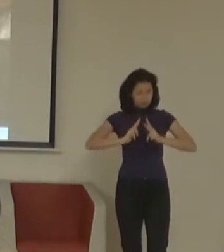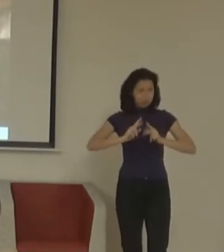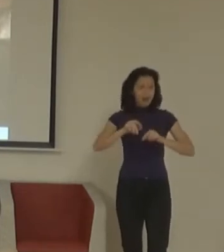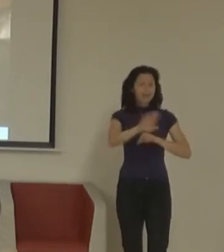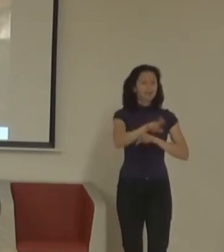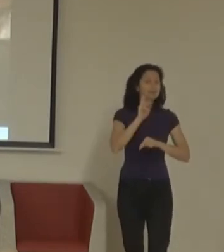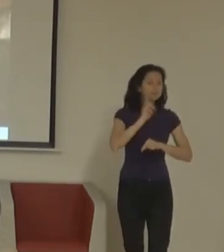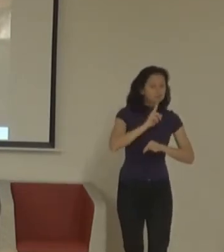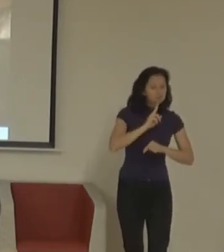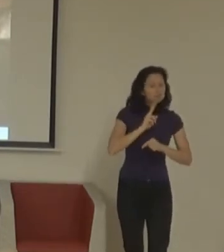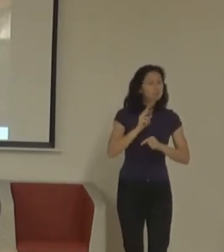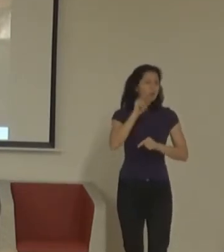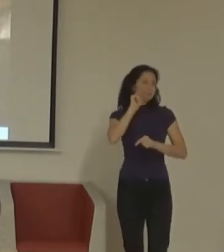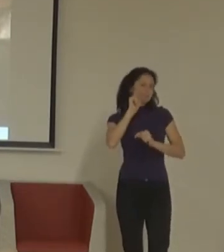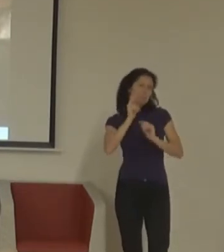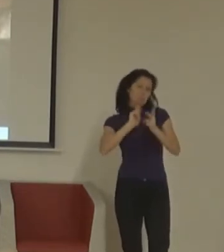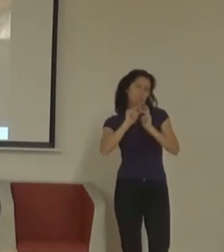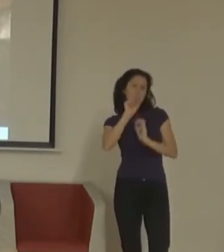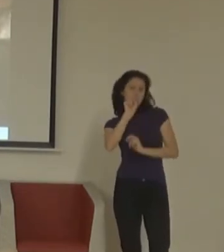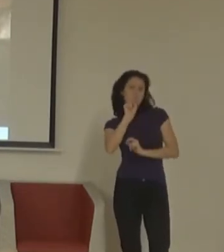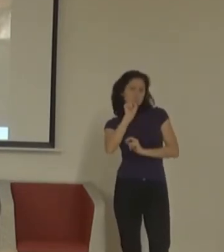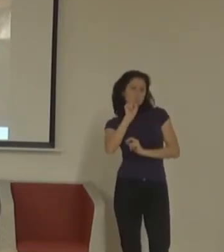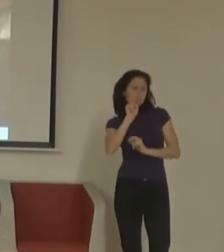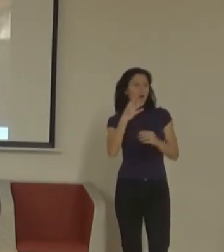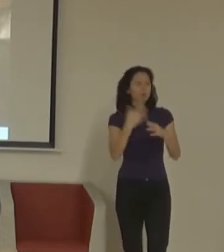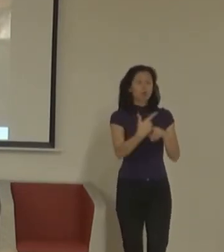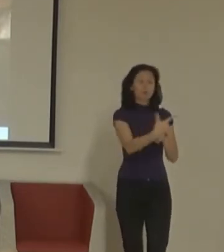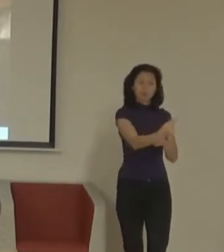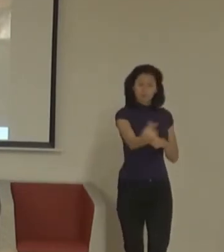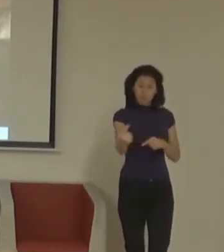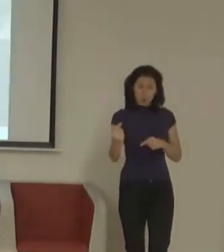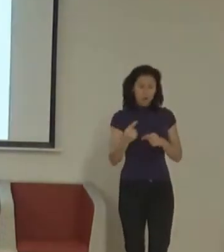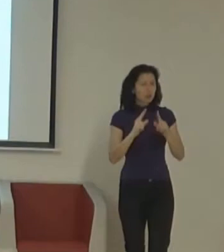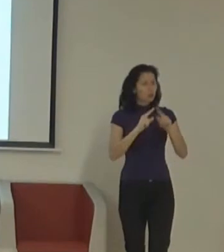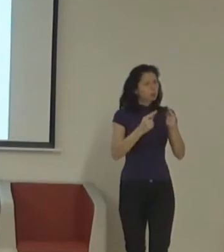hrozně hezky funguje, protože spolu interagují, spolu řeší.